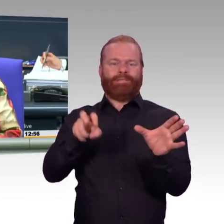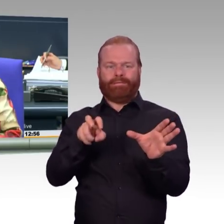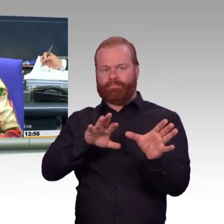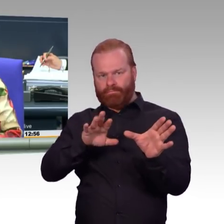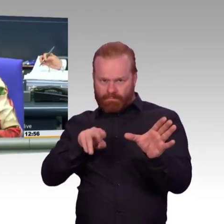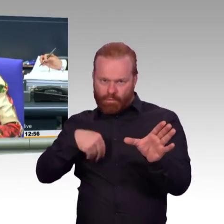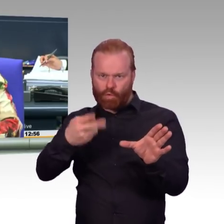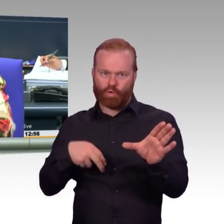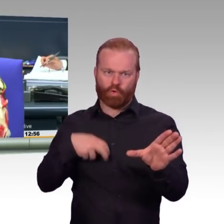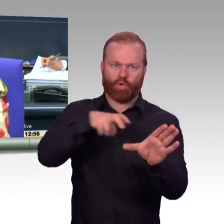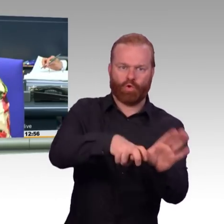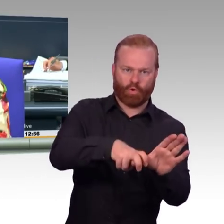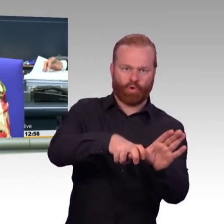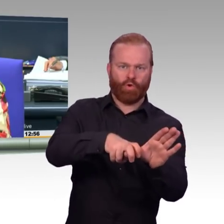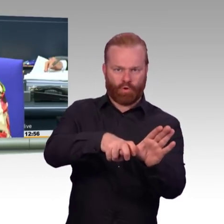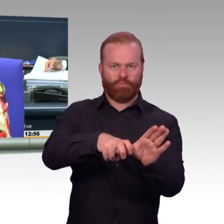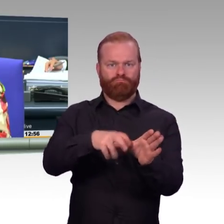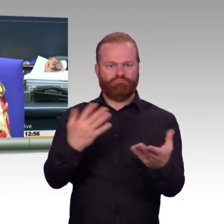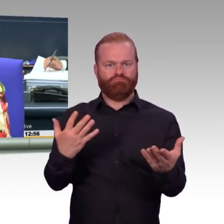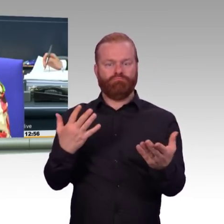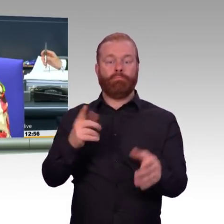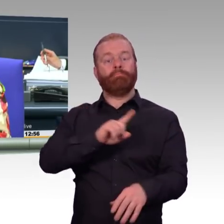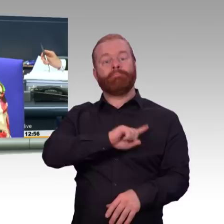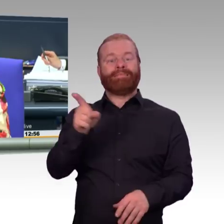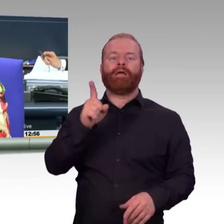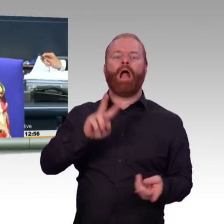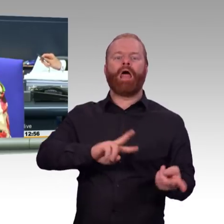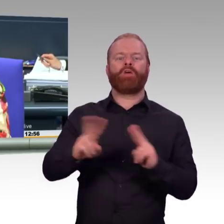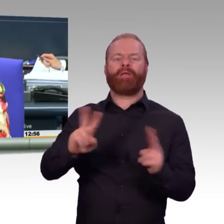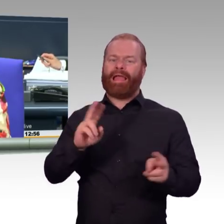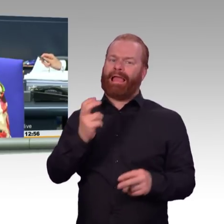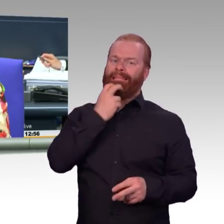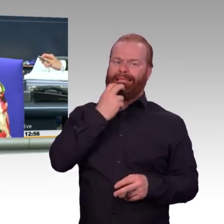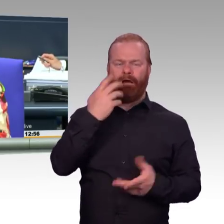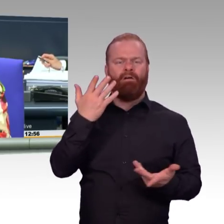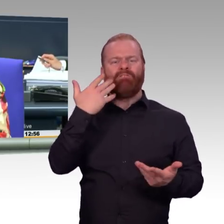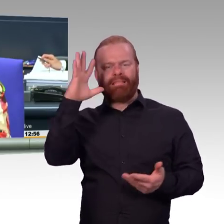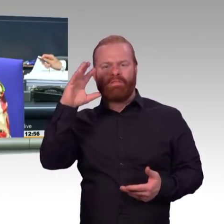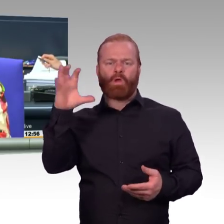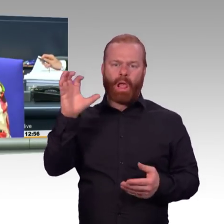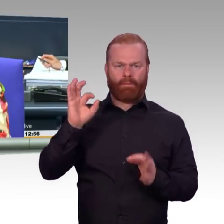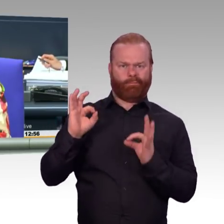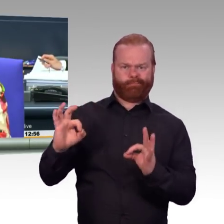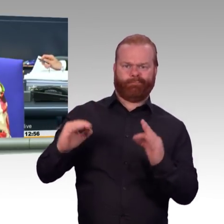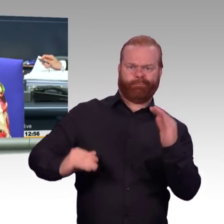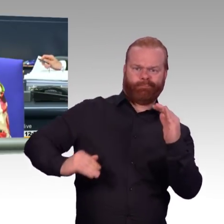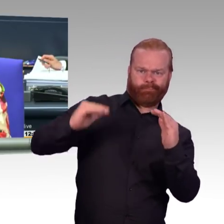Beratung des Antrags der Fraktion Bündnis 90 die Grünen mit dem Titel Die Europäische Union